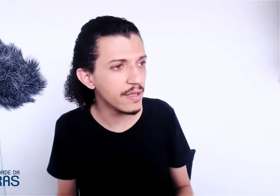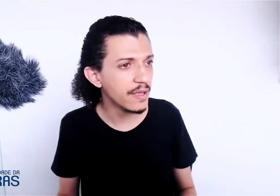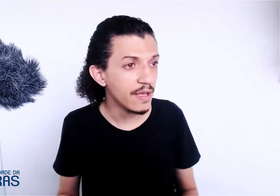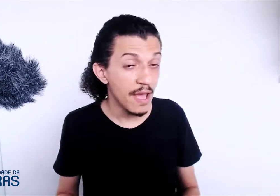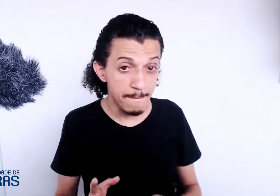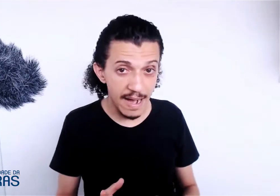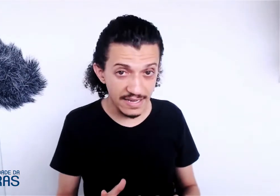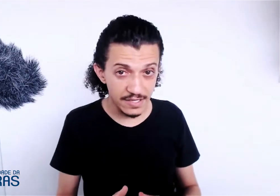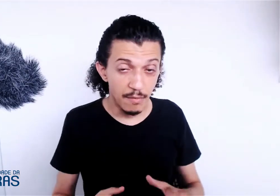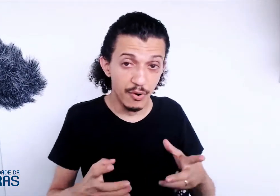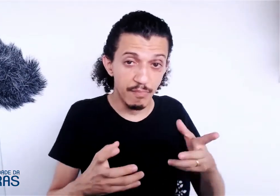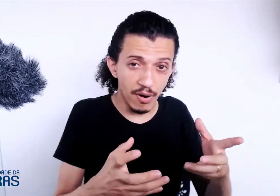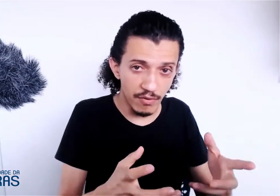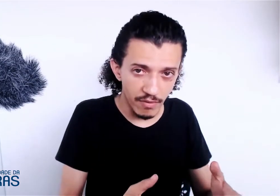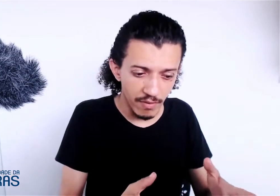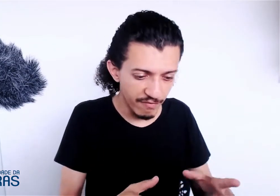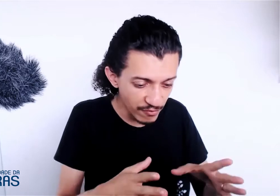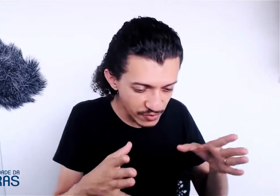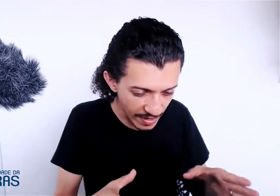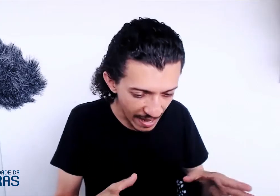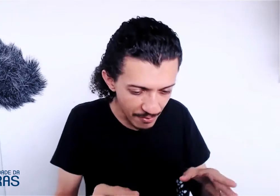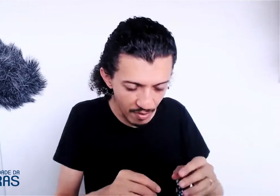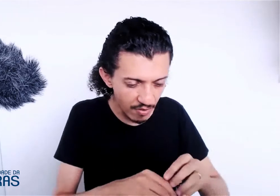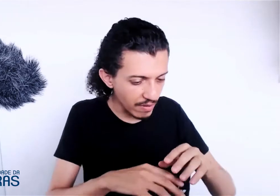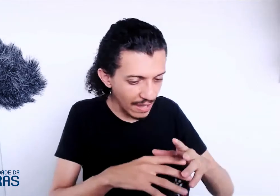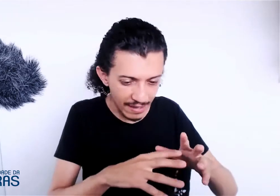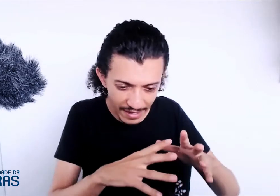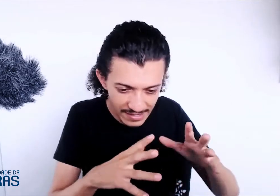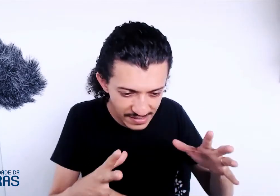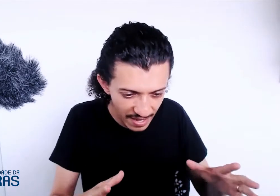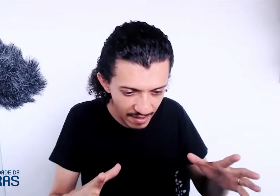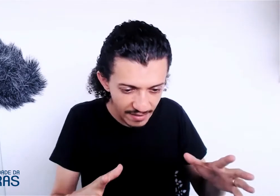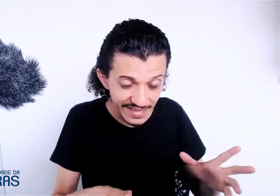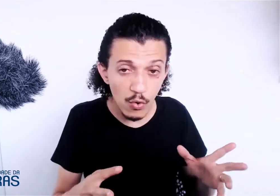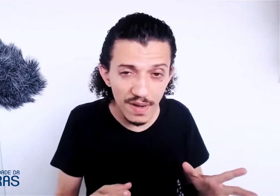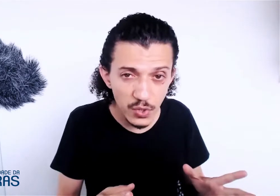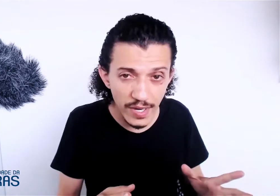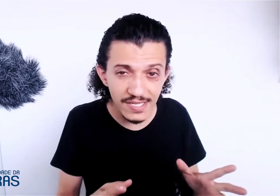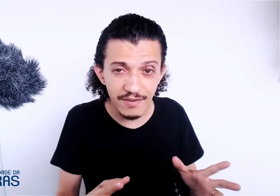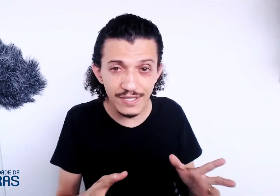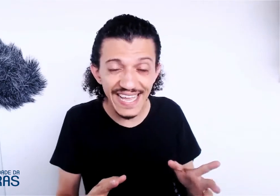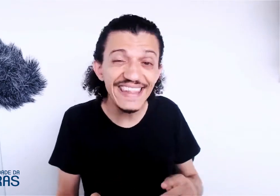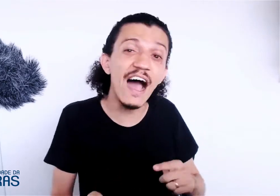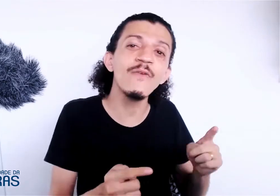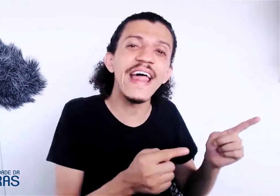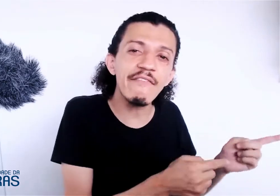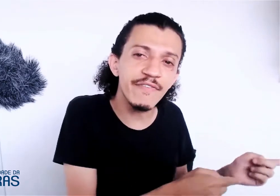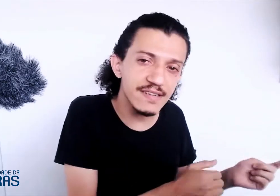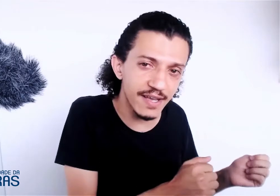Mas, para o bolo funcionar, para o bolo crescer, tem algumas coisas que você não deve fazer.